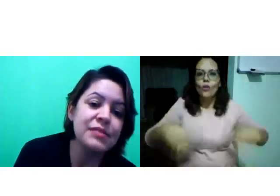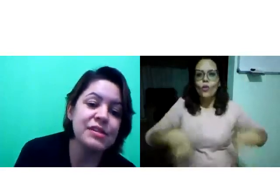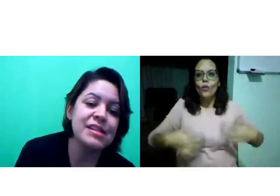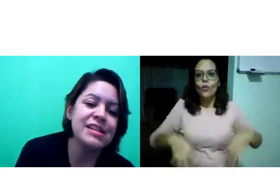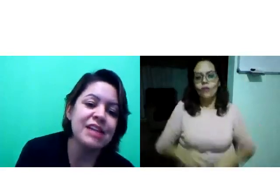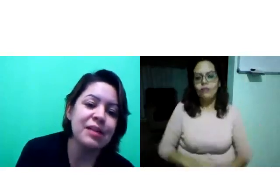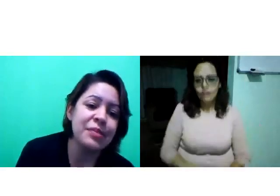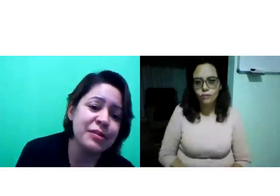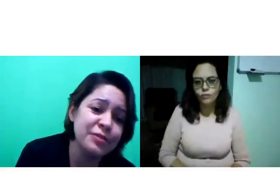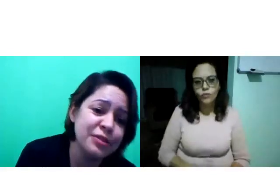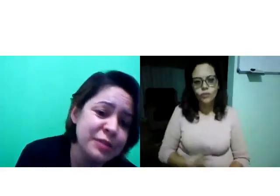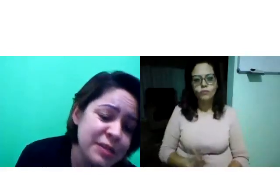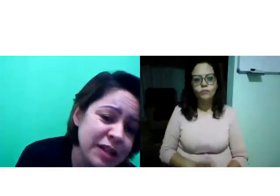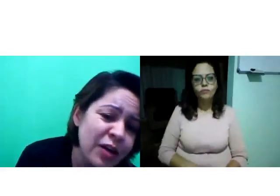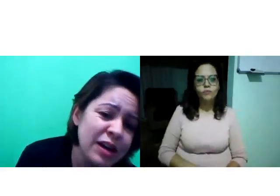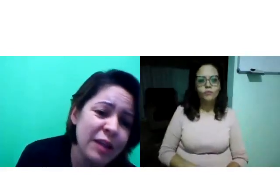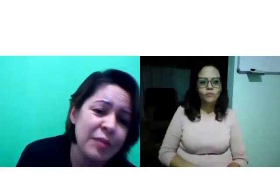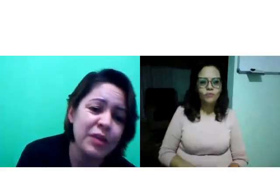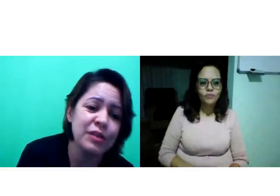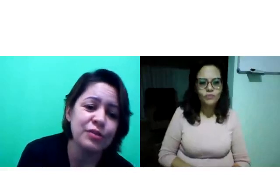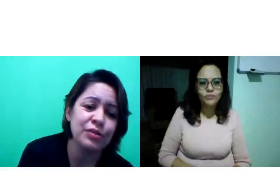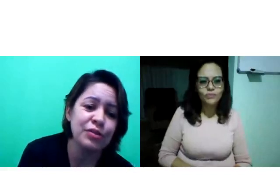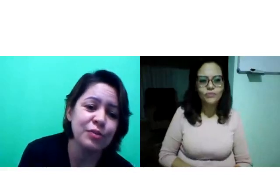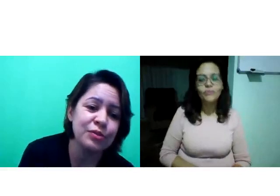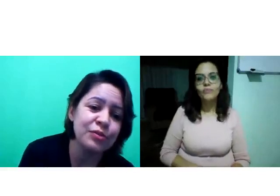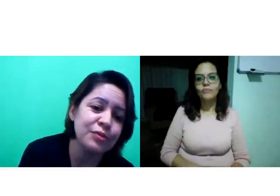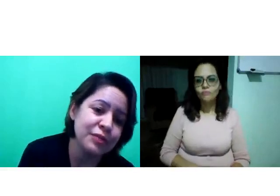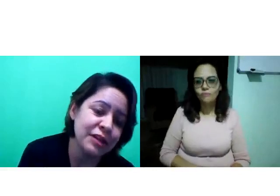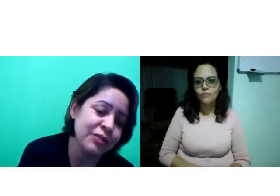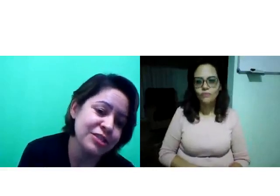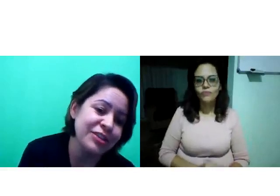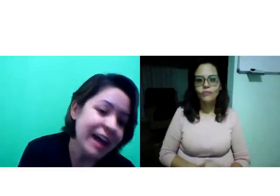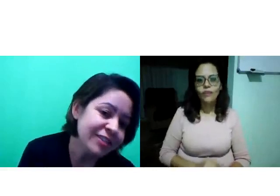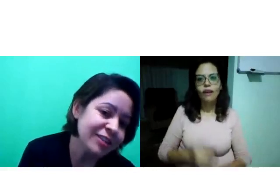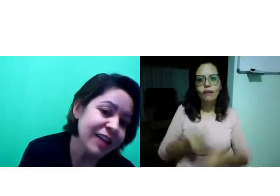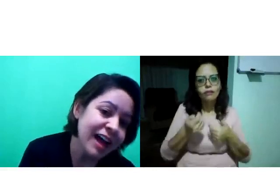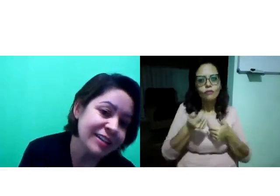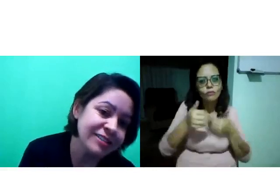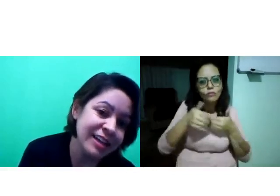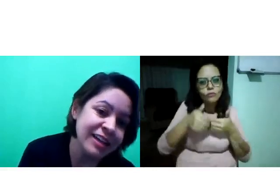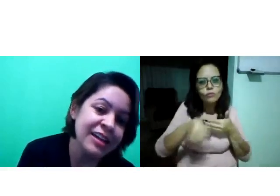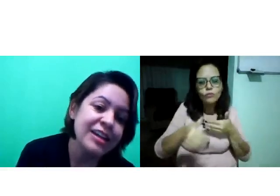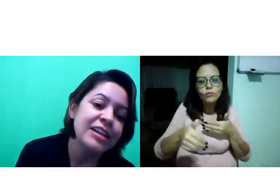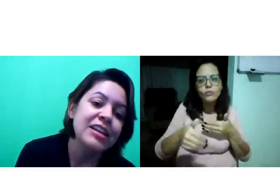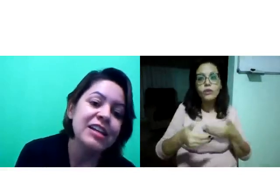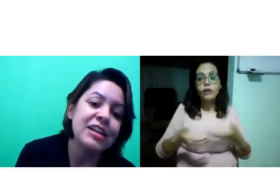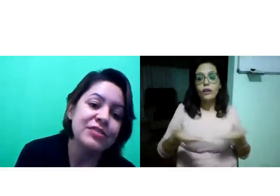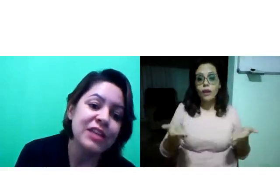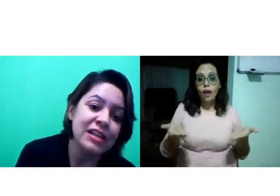Mas, se vocês deixarem para o tiro em cima da hora, acaba ficando todo mundo congestionado, atolado, né?